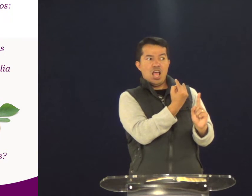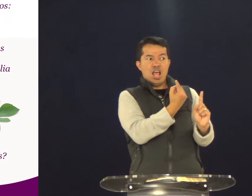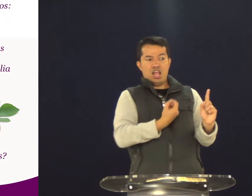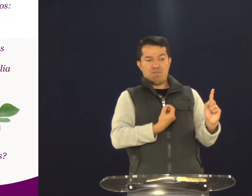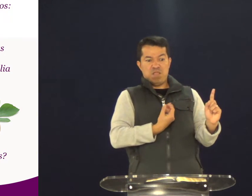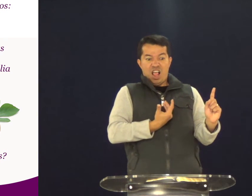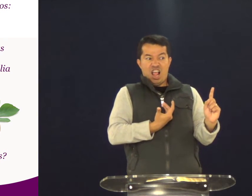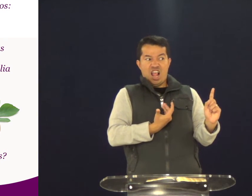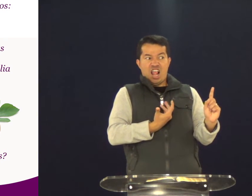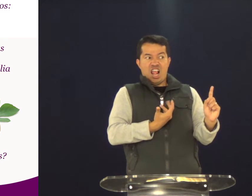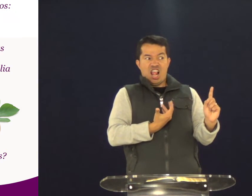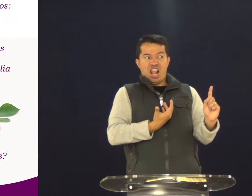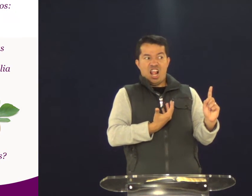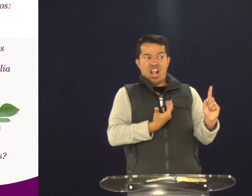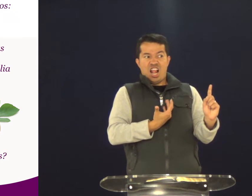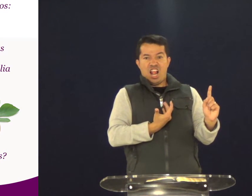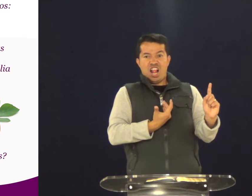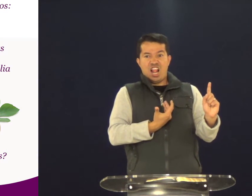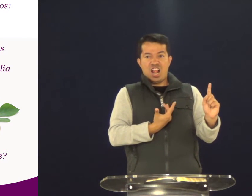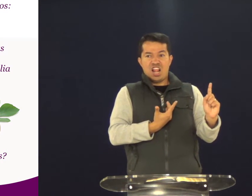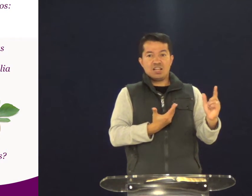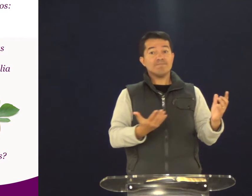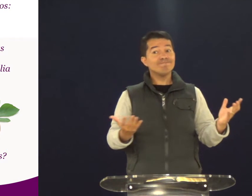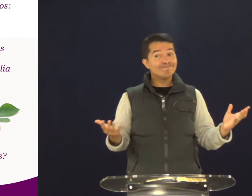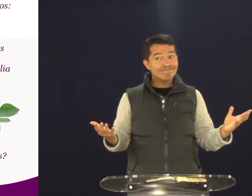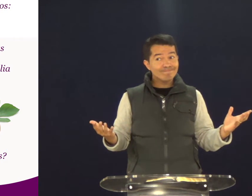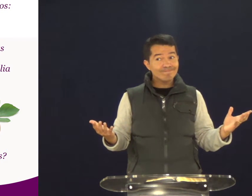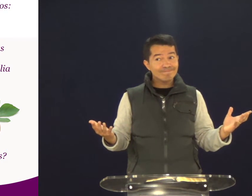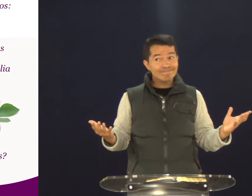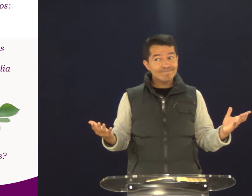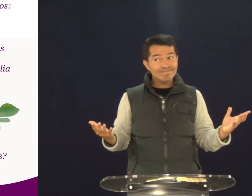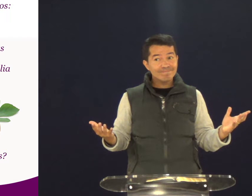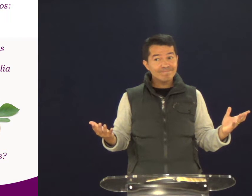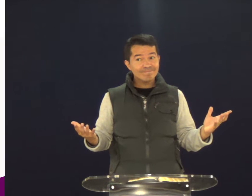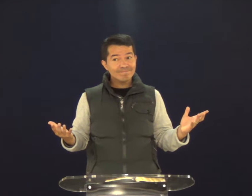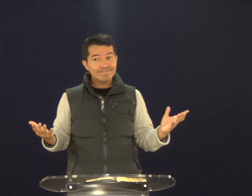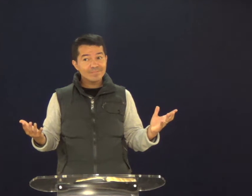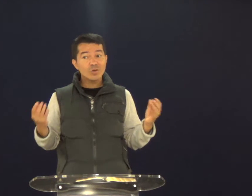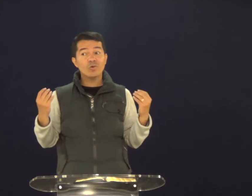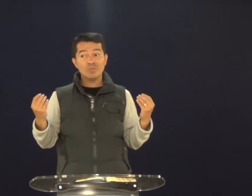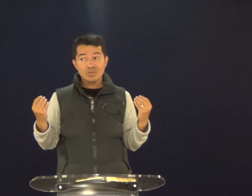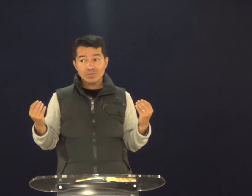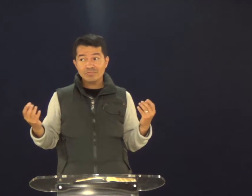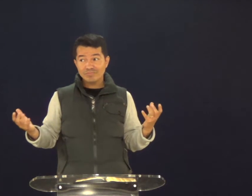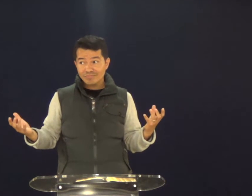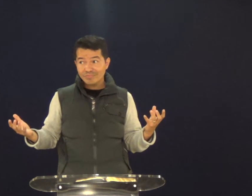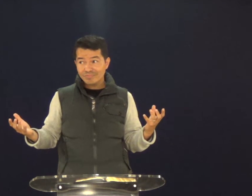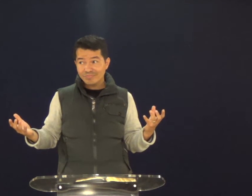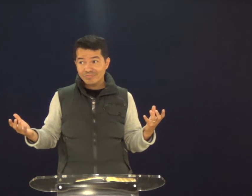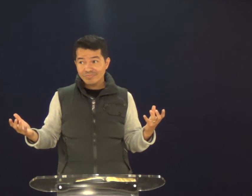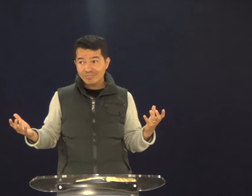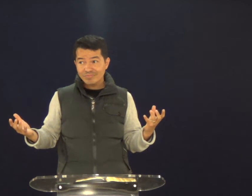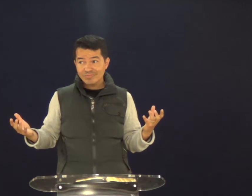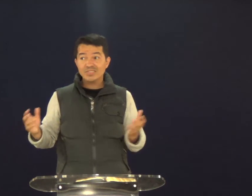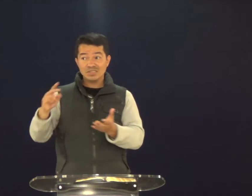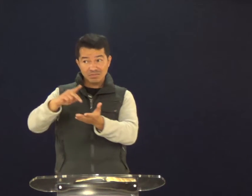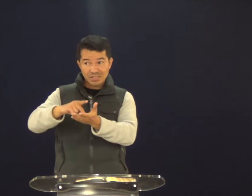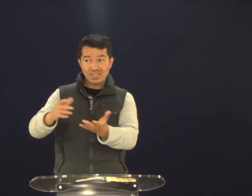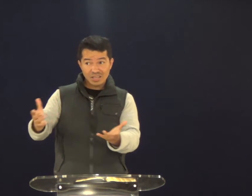e ele, uau, já se ferve. Isso acontece? É complicado,